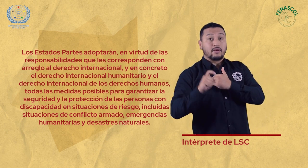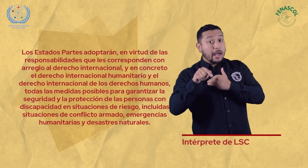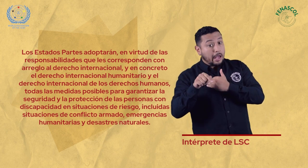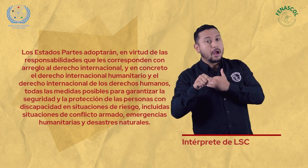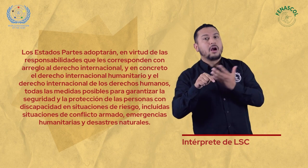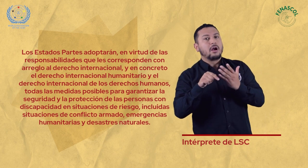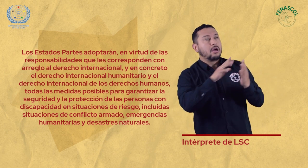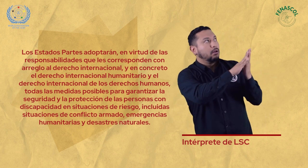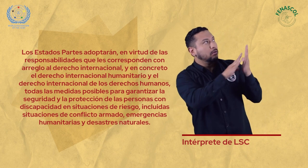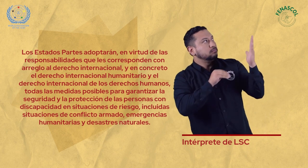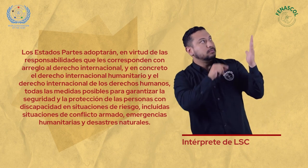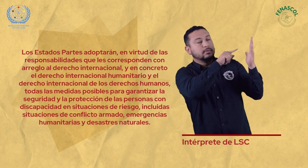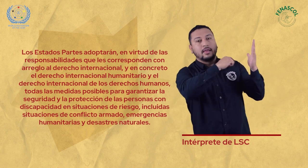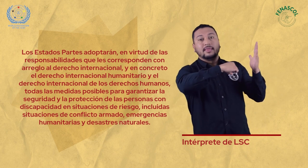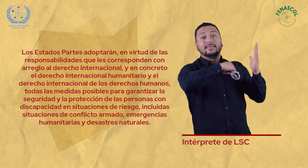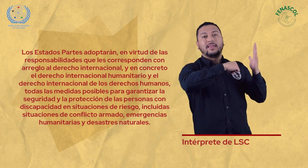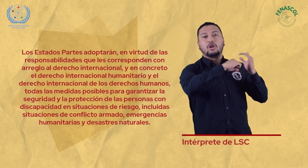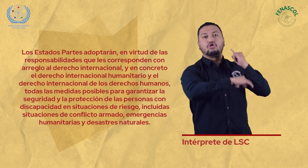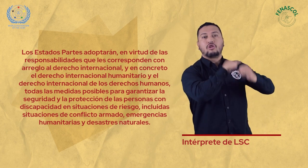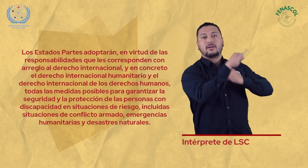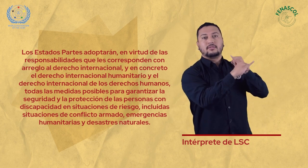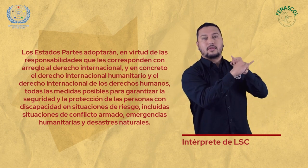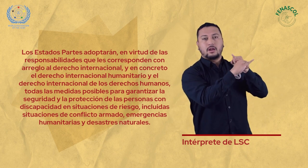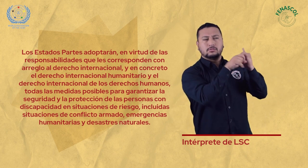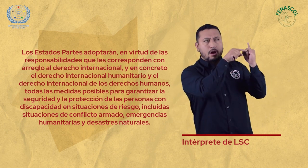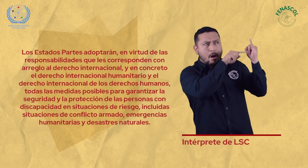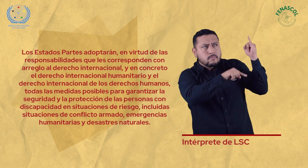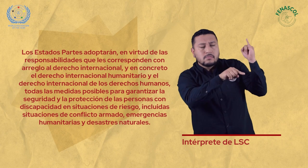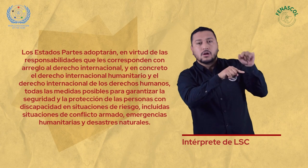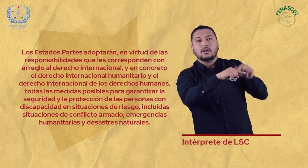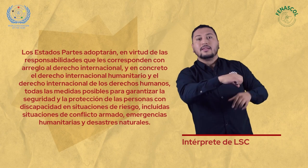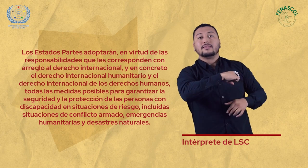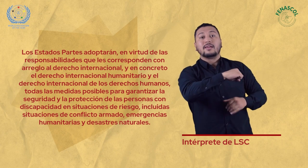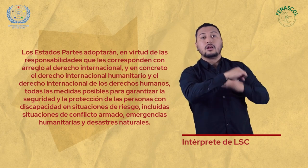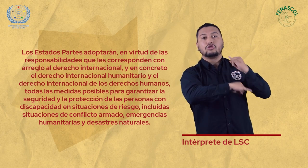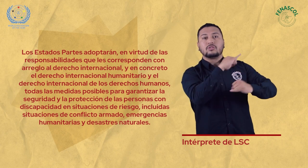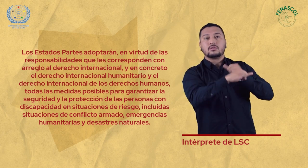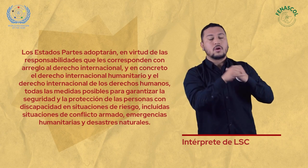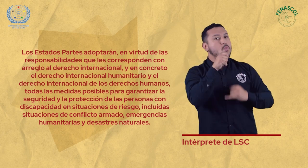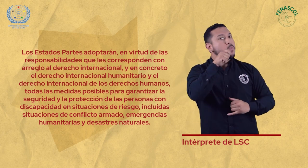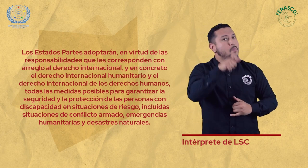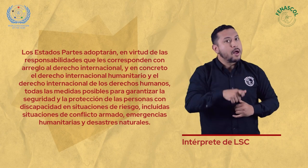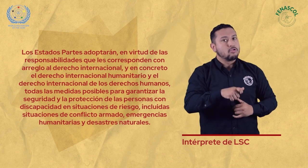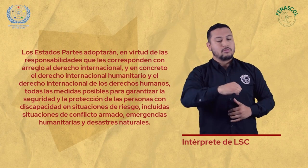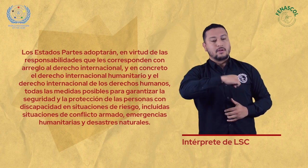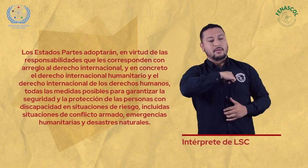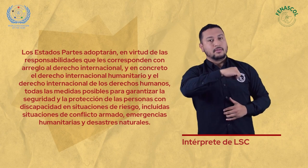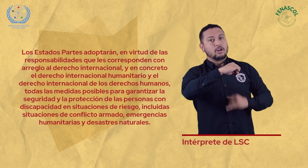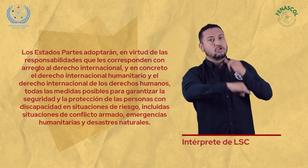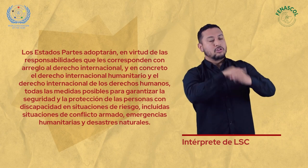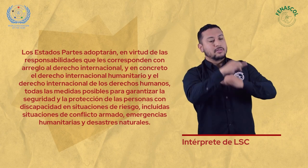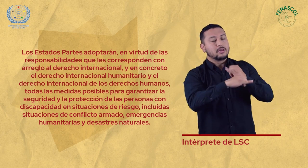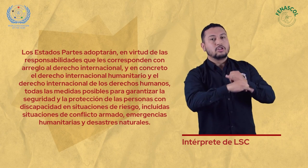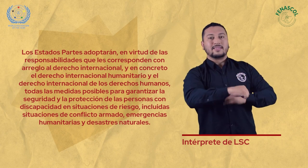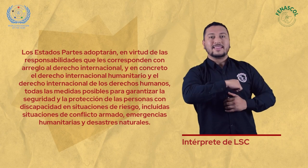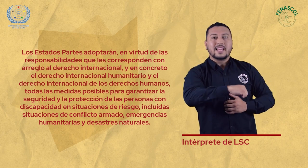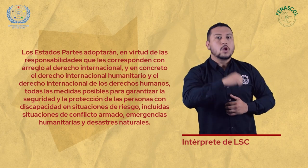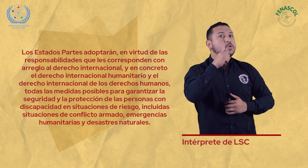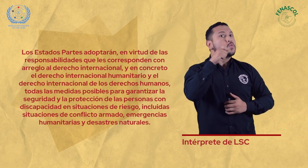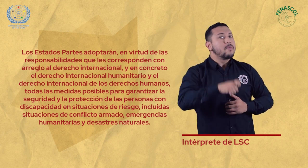arreglo al derecho internacional y en concreto el derecho internacional humanitario y el derecho internacional de